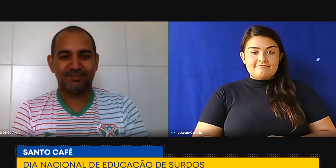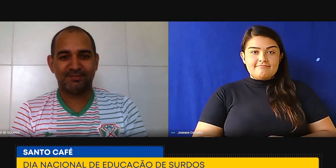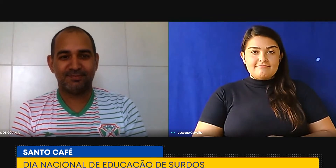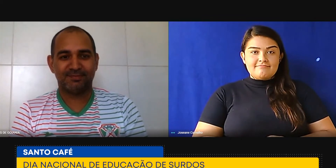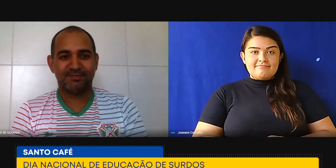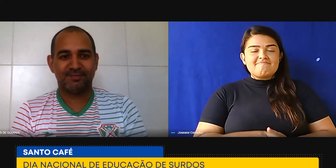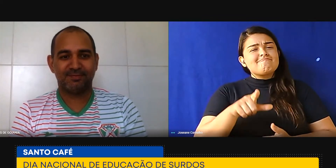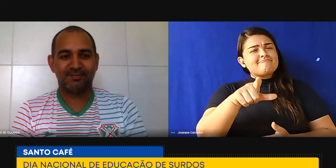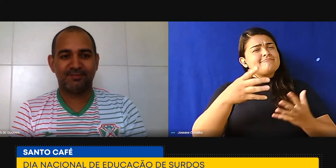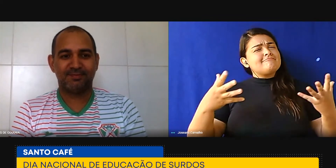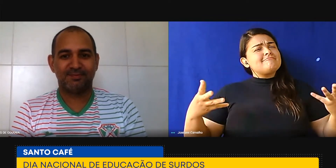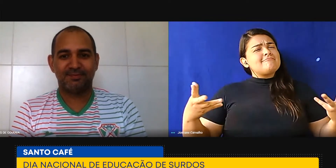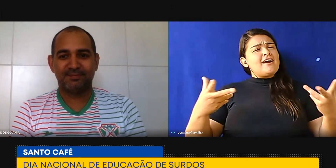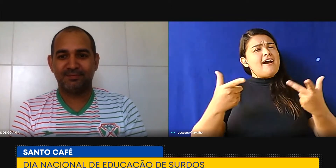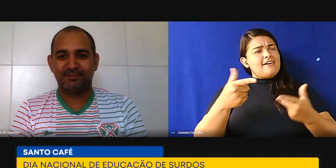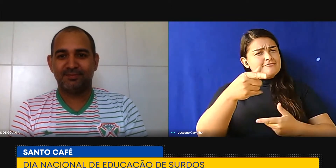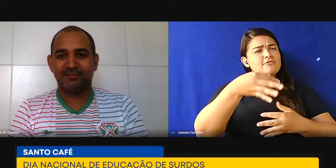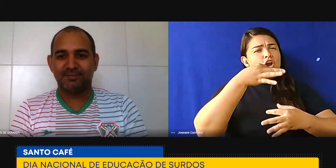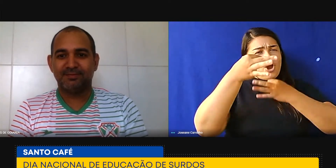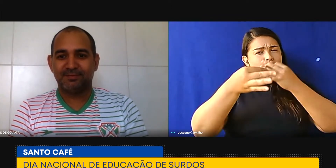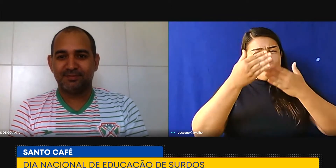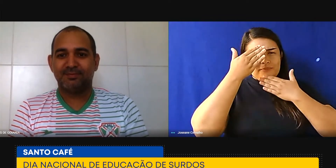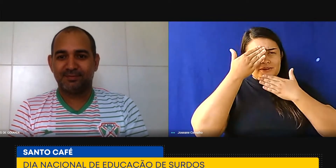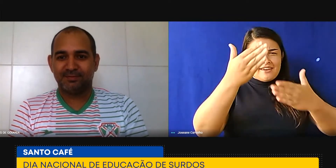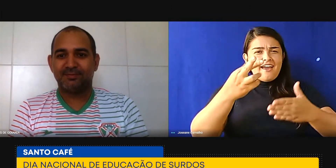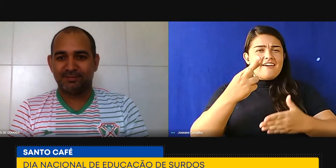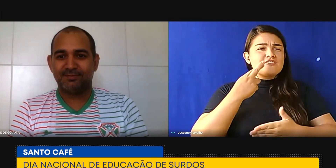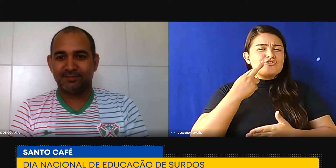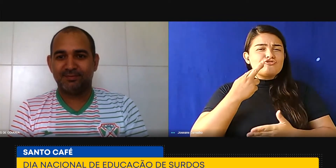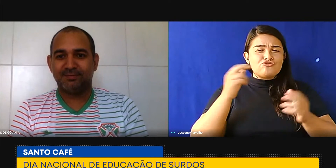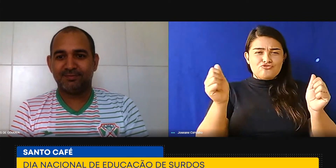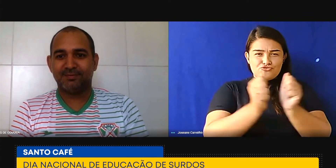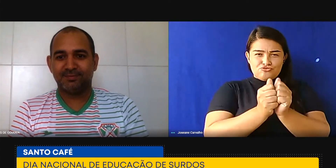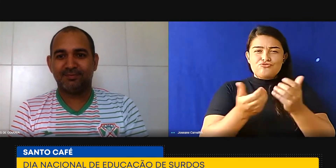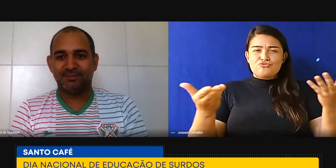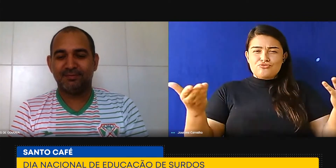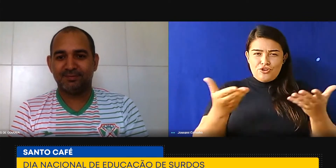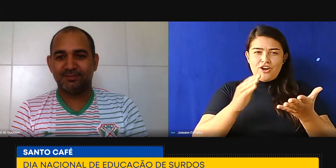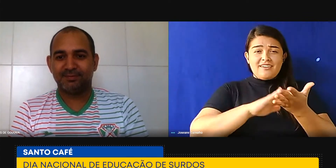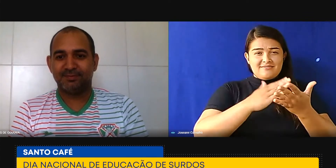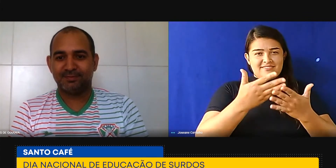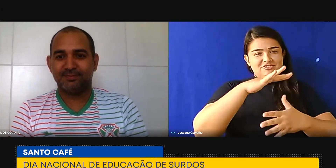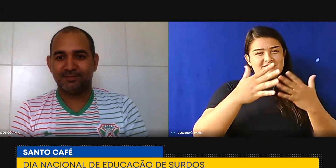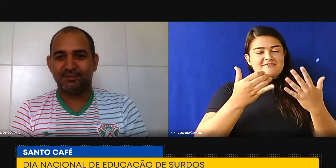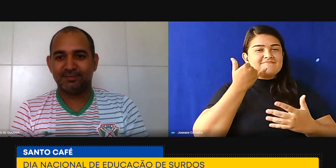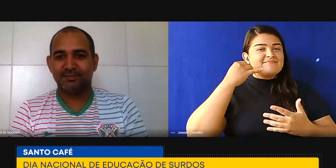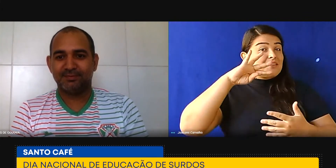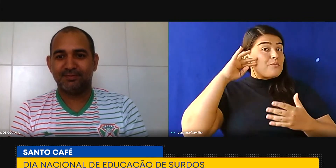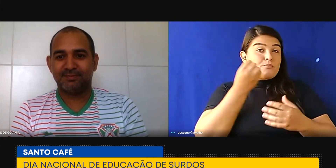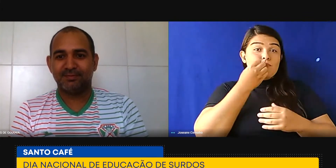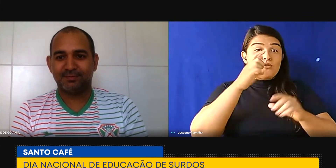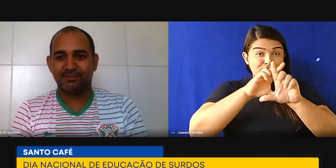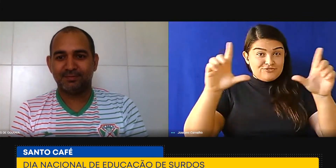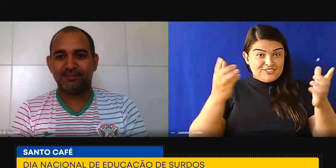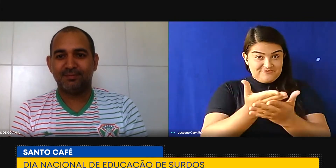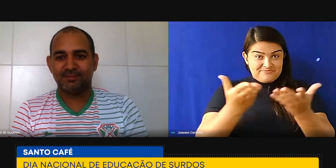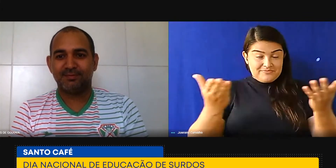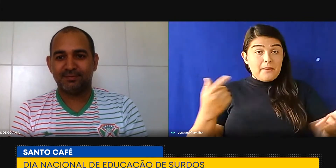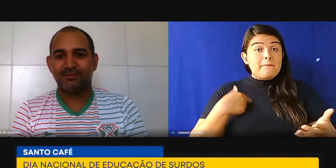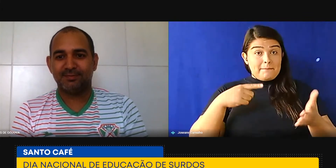Maravilha! Obrigada, Leonardo, por estar com a gente. Josiane, também, muito obrigada. Bom dia para vocês. Eu vou com a minha primeira pergunta, então. Gostaria que você